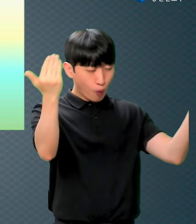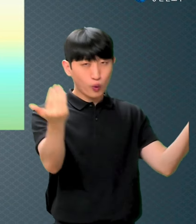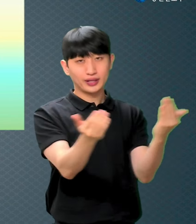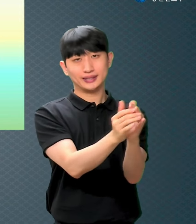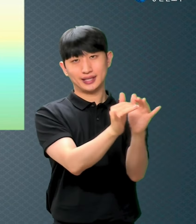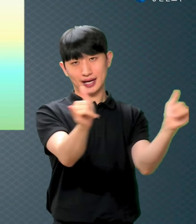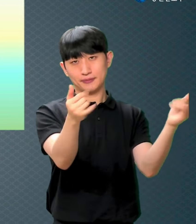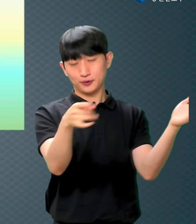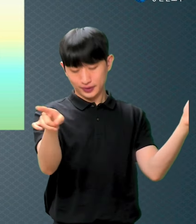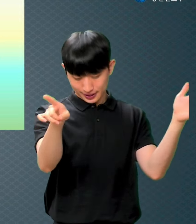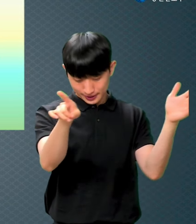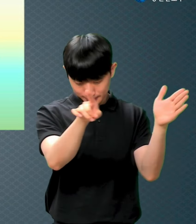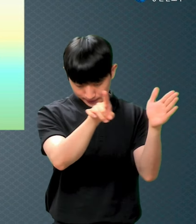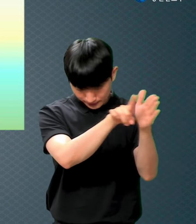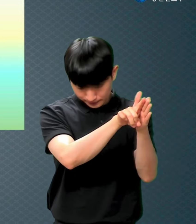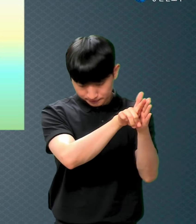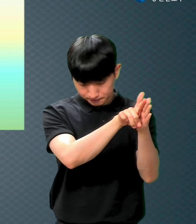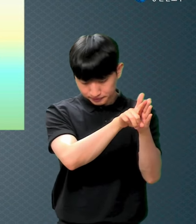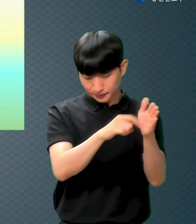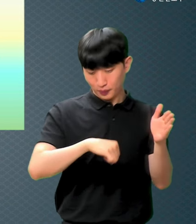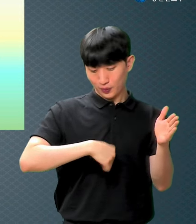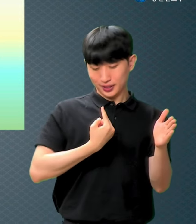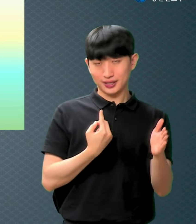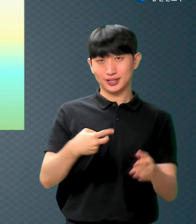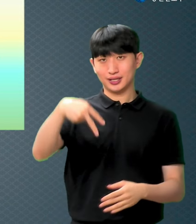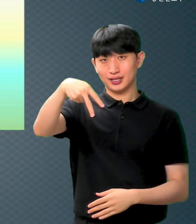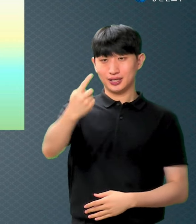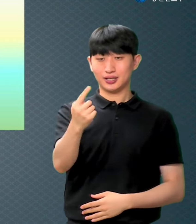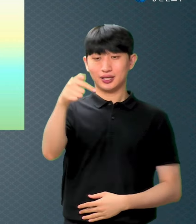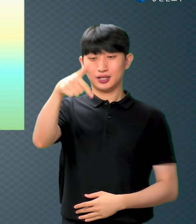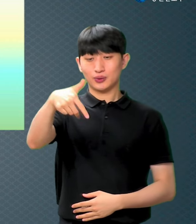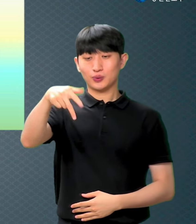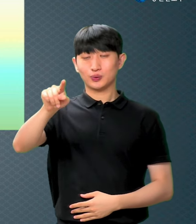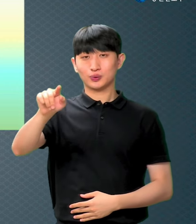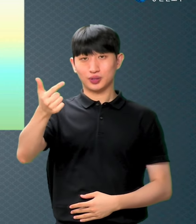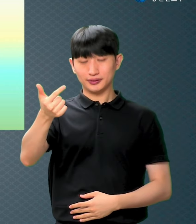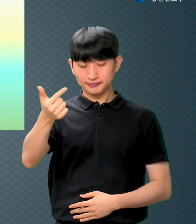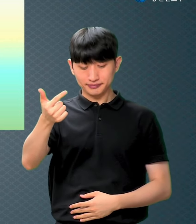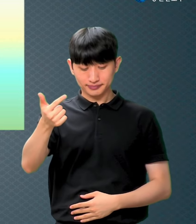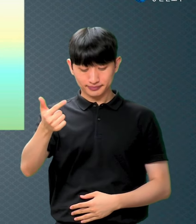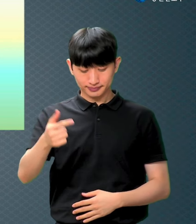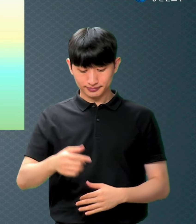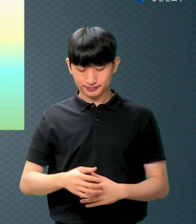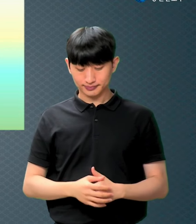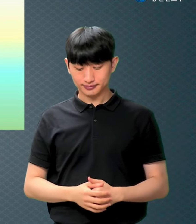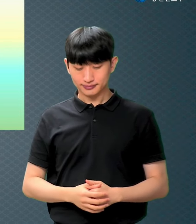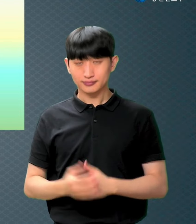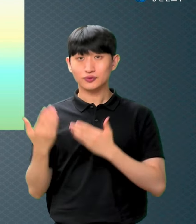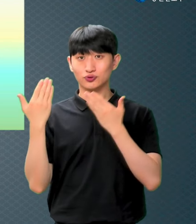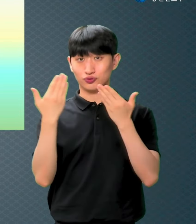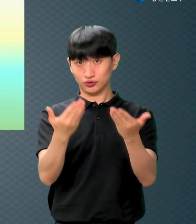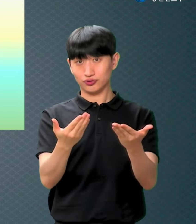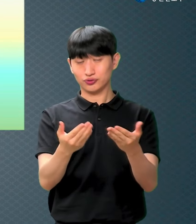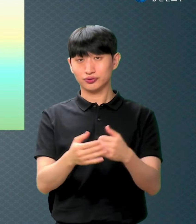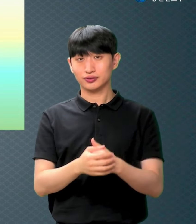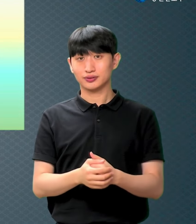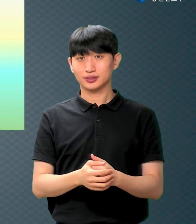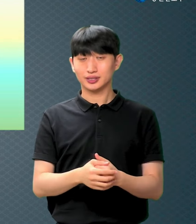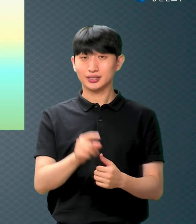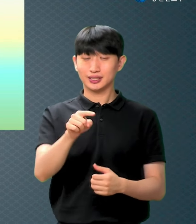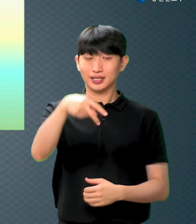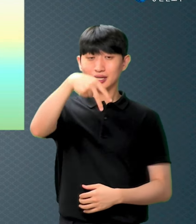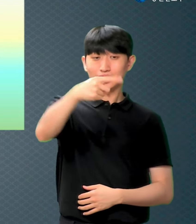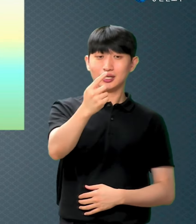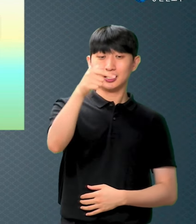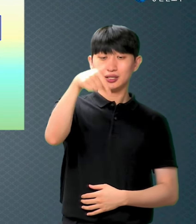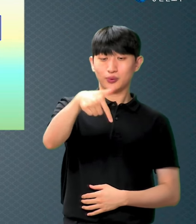자기를 속전으로 주셨다 모든 사람을 위해서 자기를 속전으로 주셨다 이 속전이